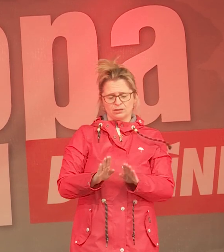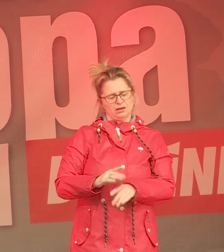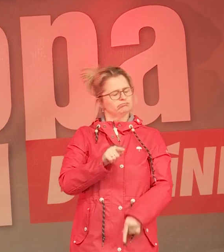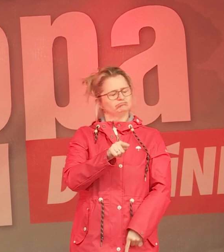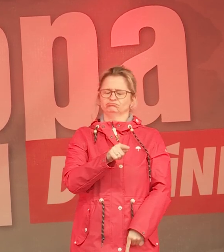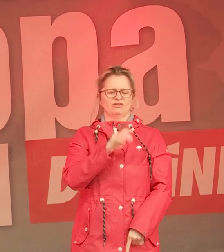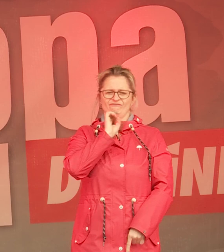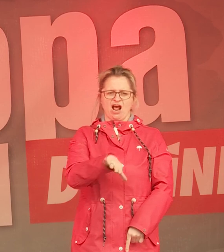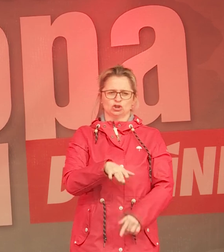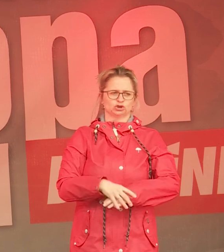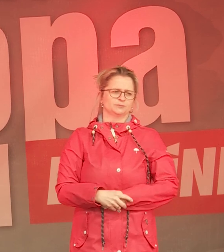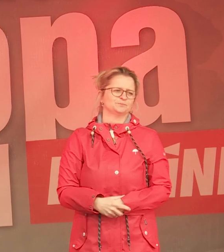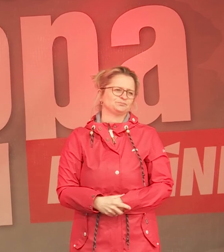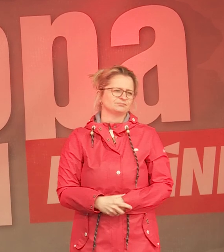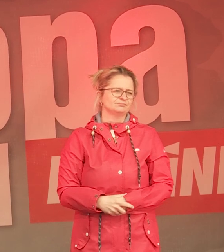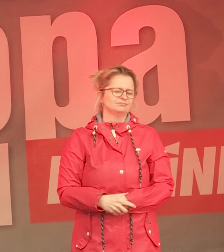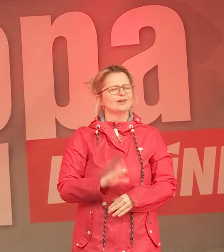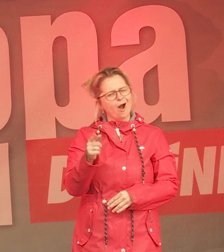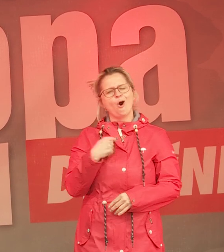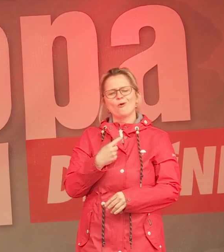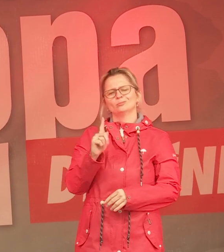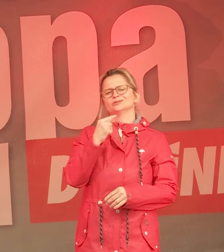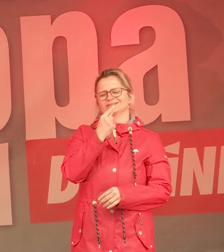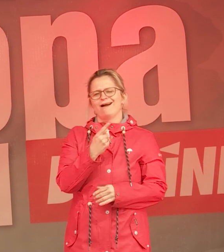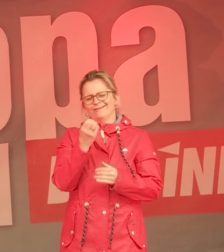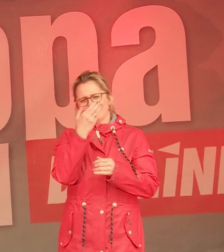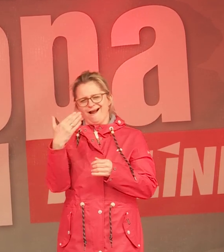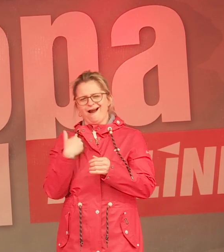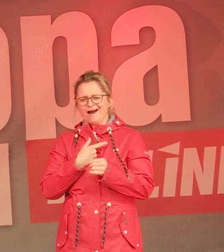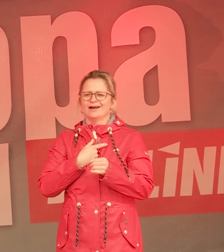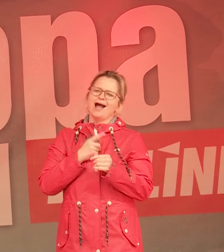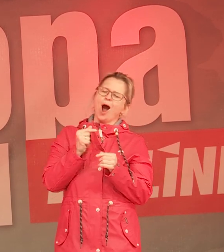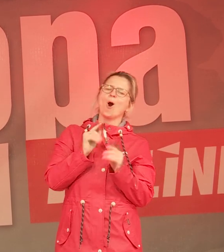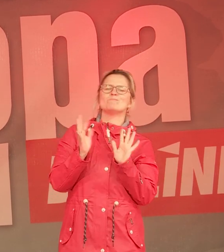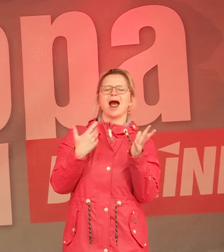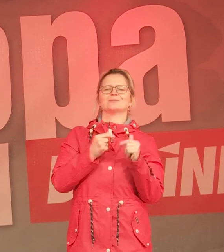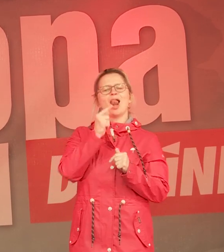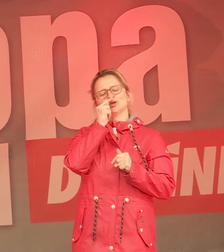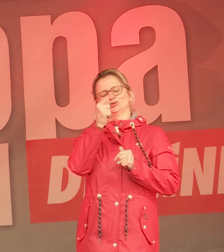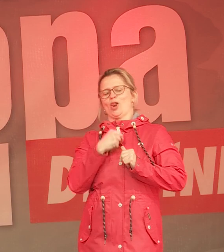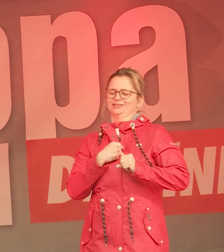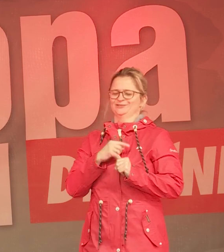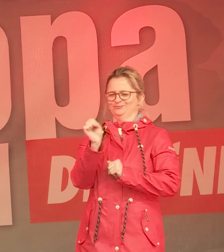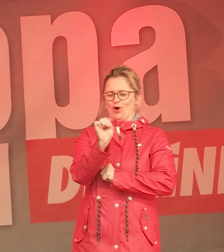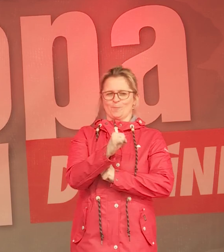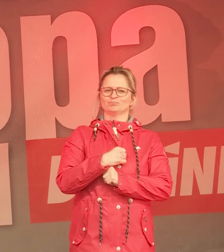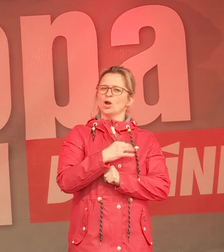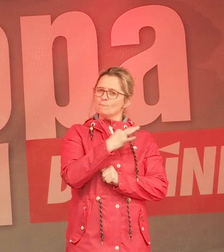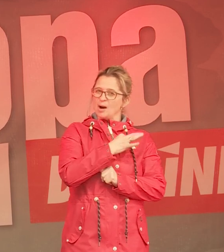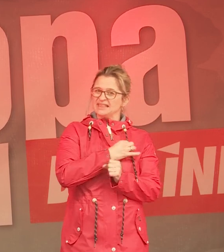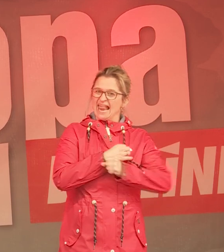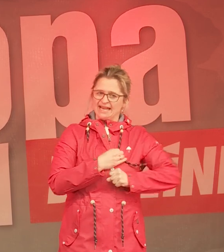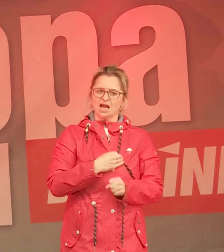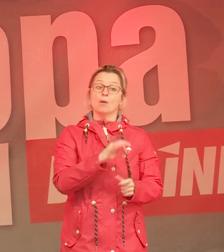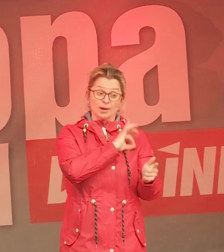Bei ganz nebenbei, muss ich zugeben, bin ich dann auch immer wieder ein bisschen stolz, dass wir als Linke immerhin die einzige